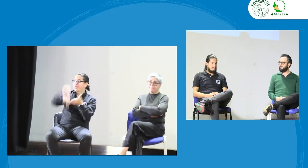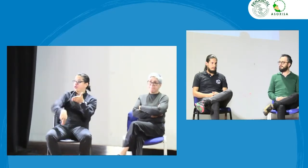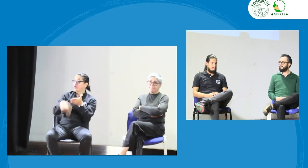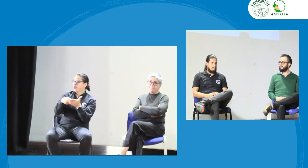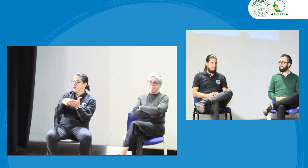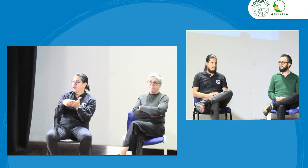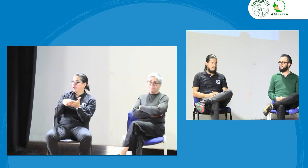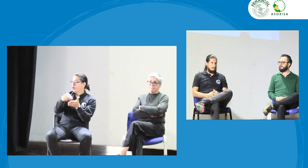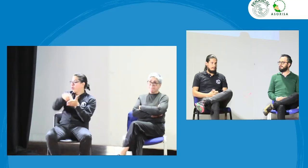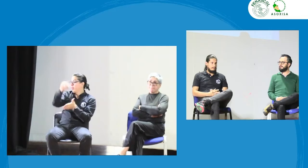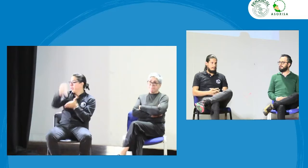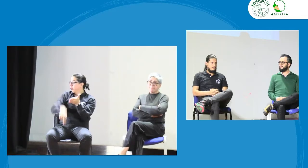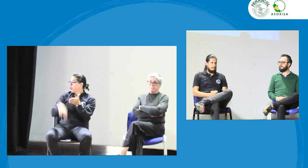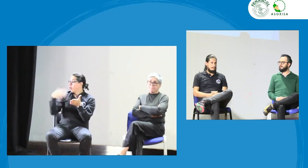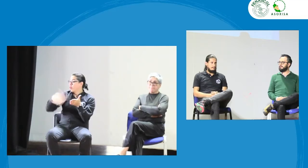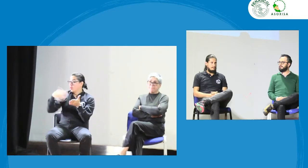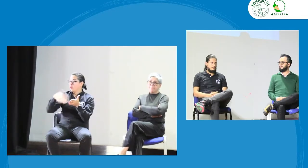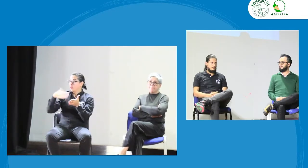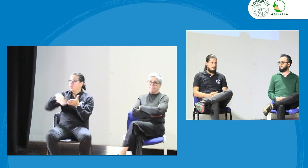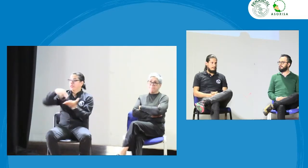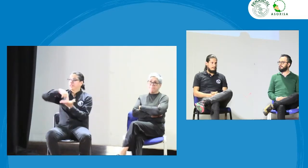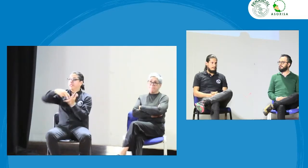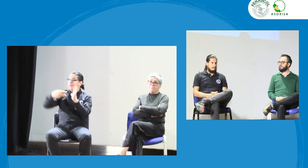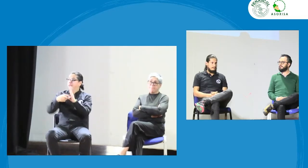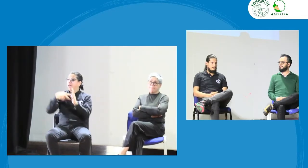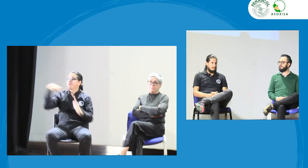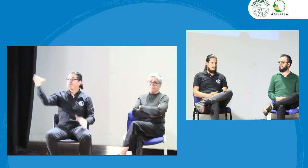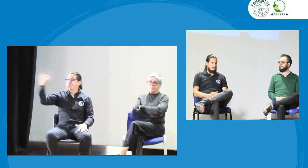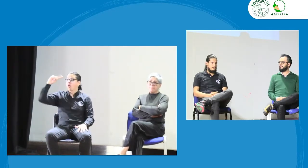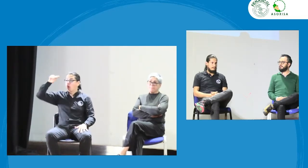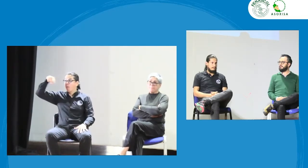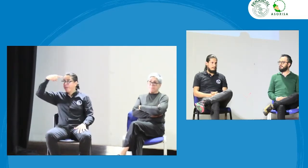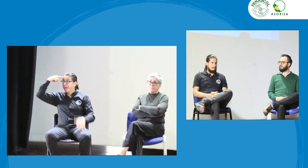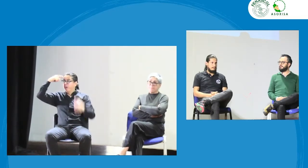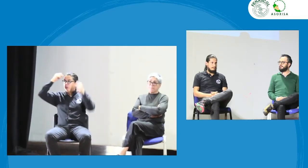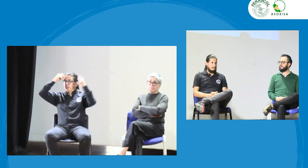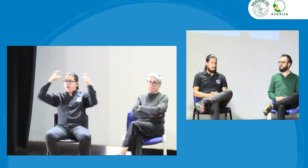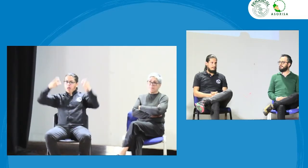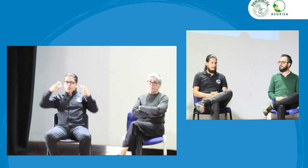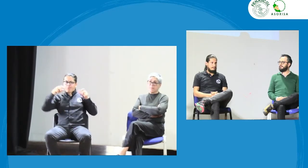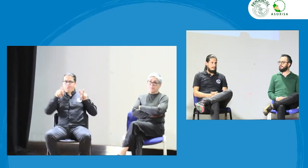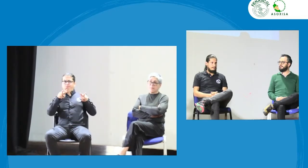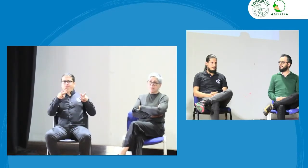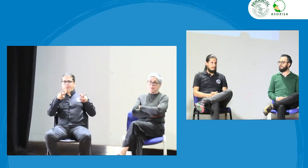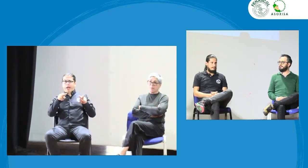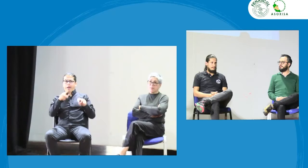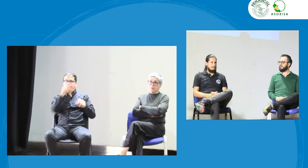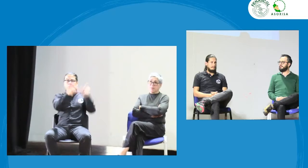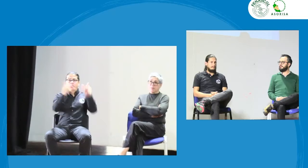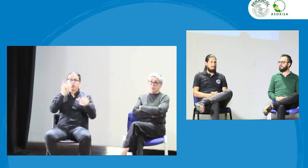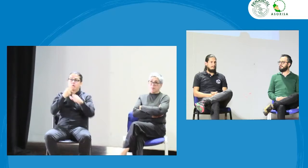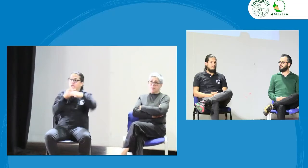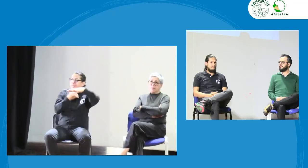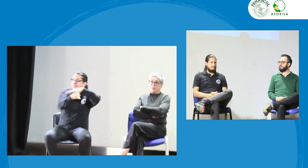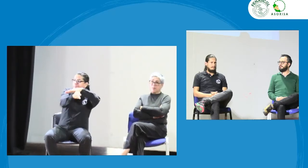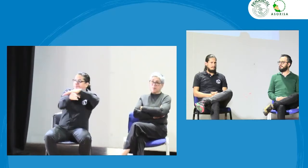contempla la convención. Entonces, esto quiere decir que el gobierno y el Estado tienen que dar